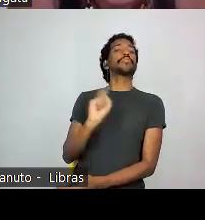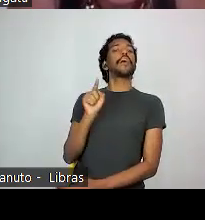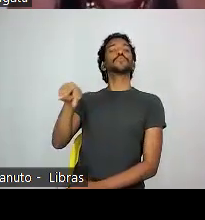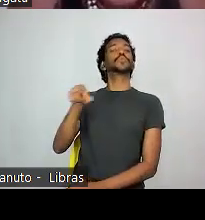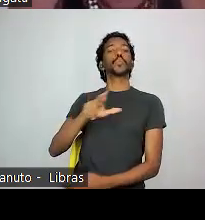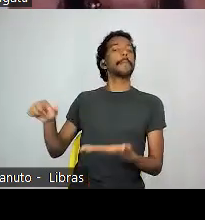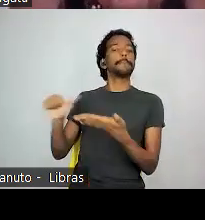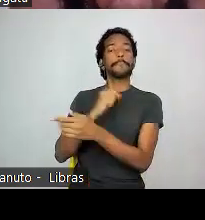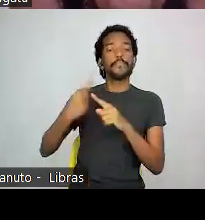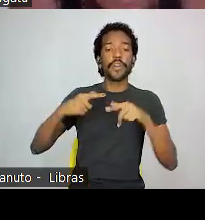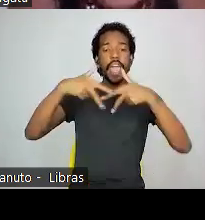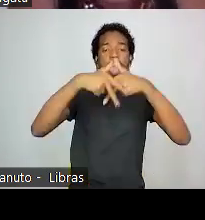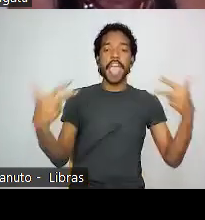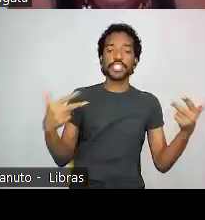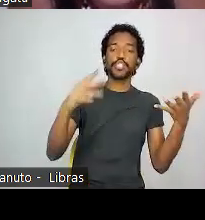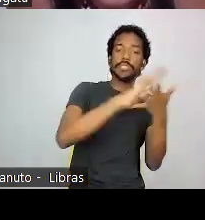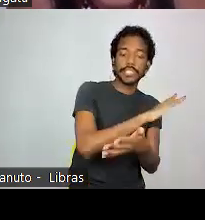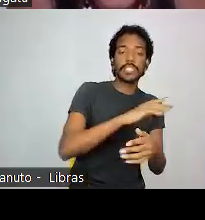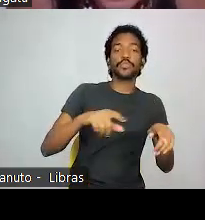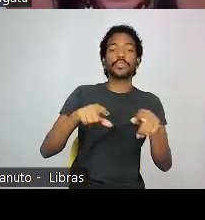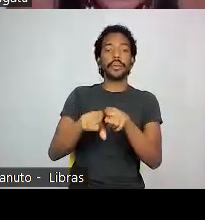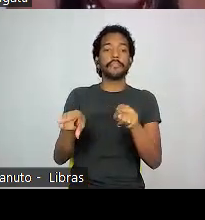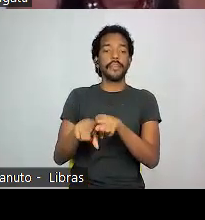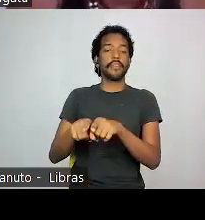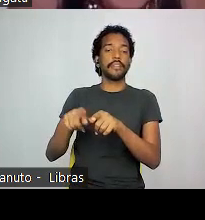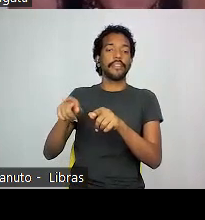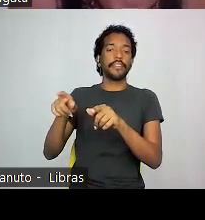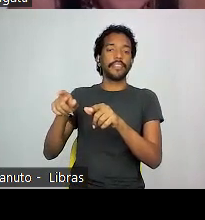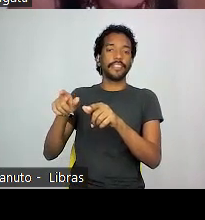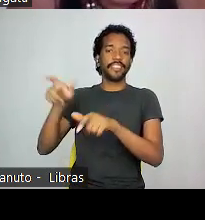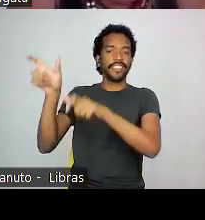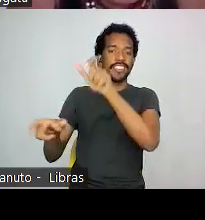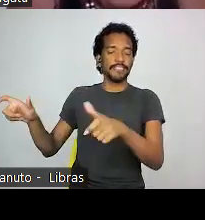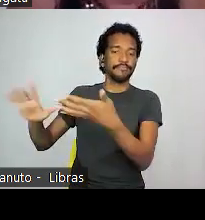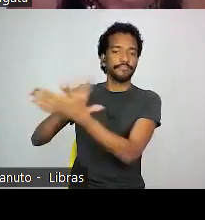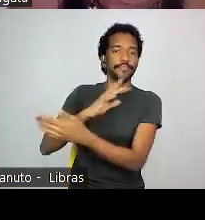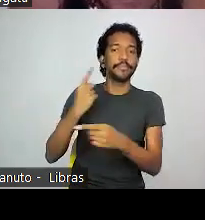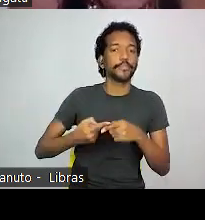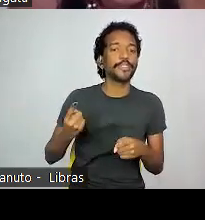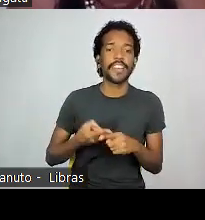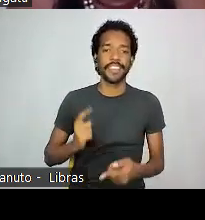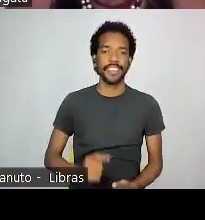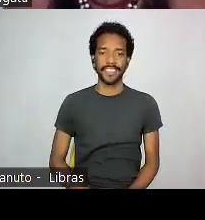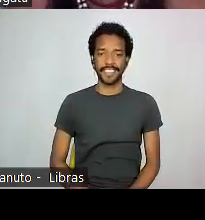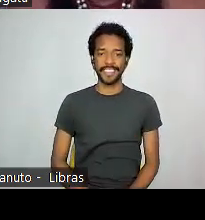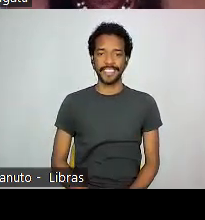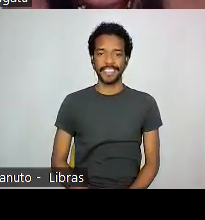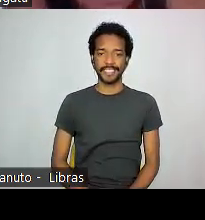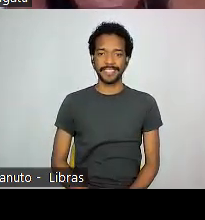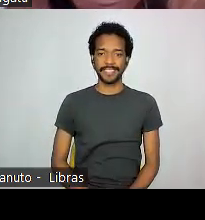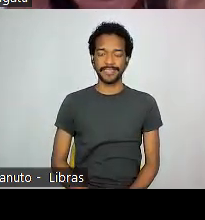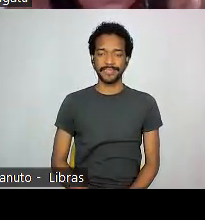etnocídio? Isso tem relações? Primeiro, esse silenciamento tem relações